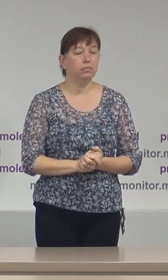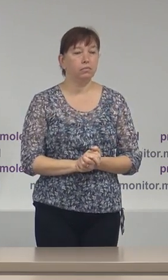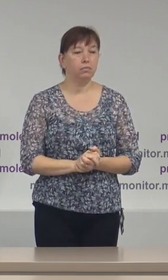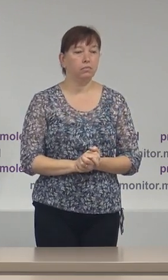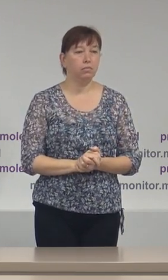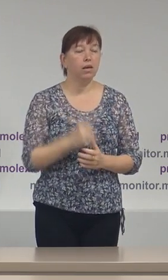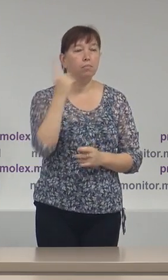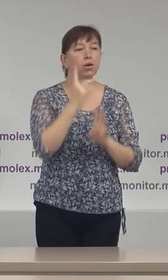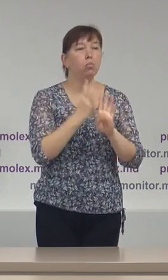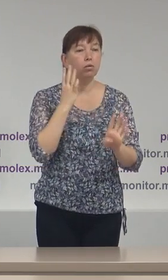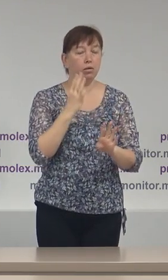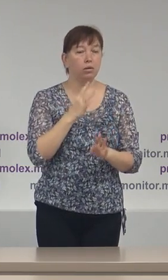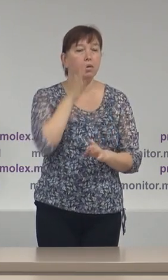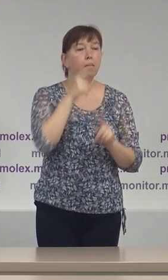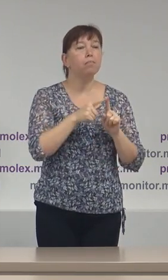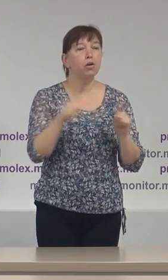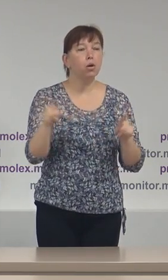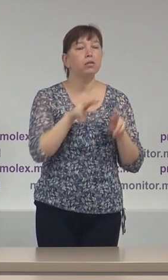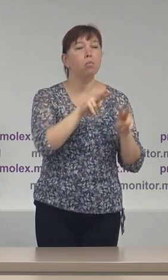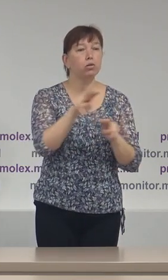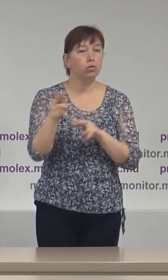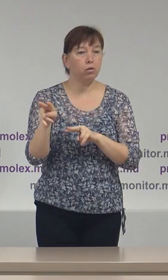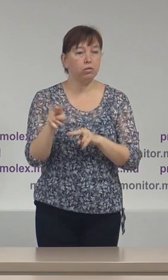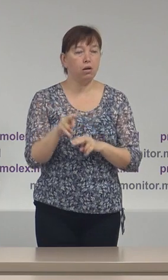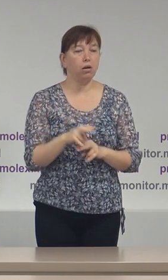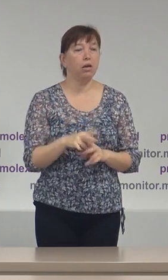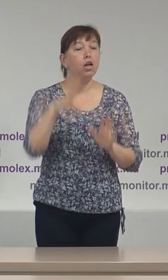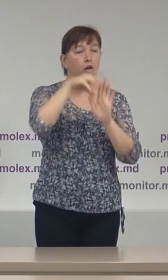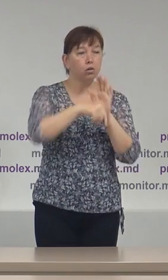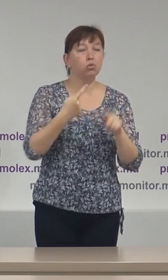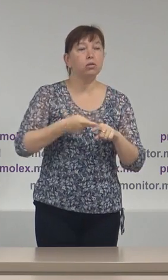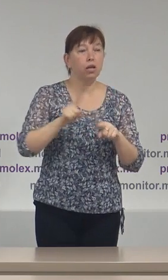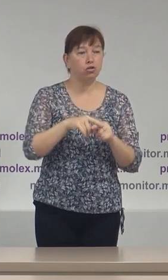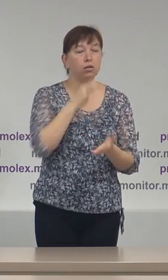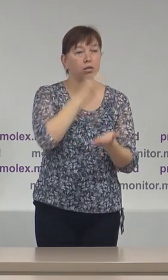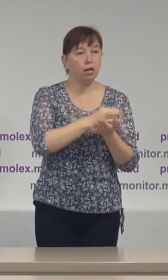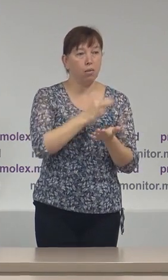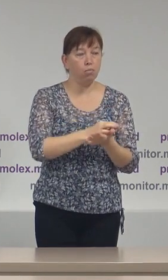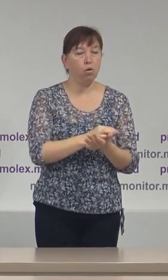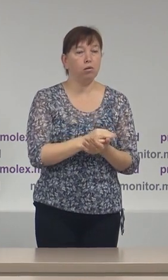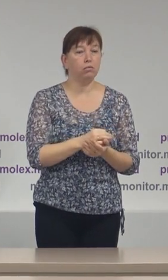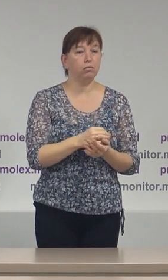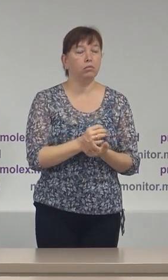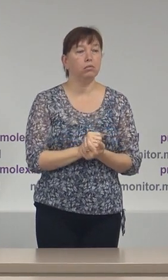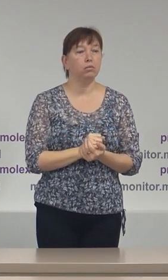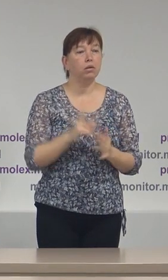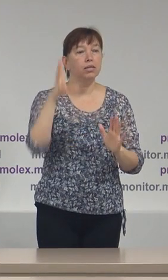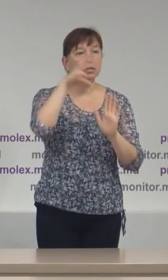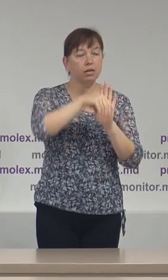În primul rând, perioada de monitorizare inclusă în acest raport se referă la